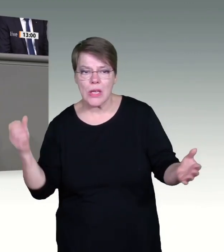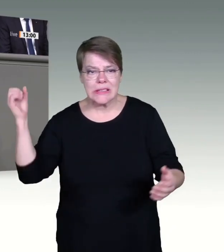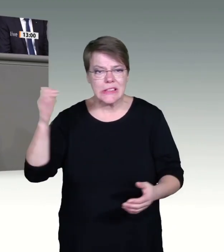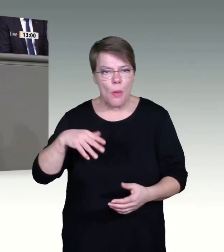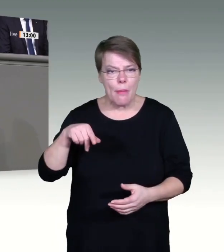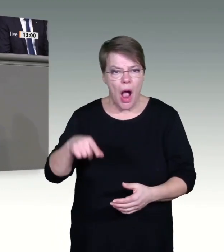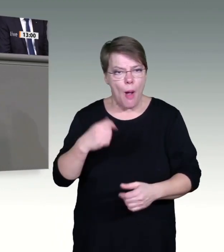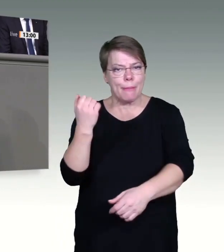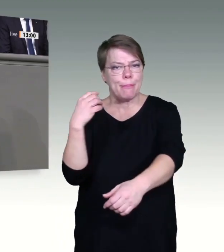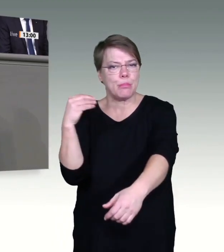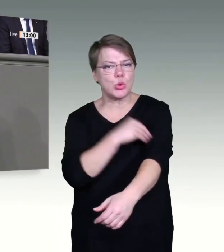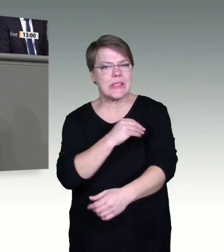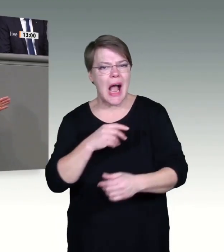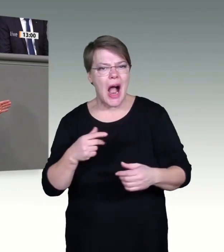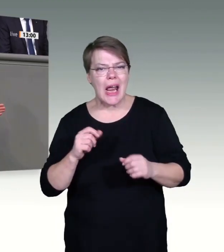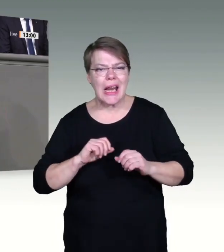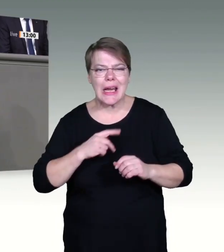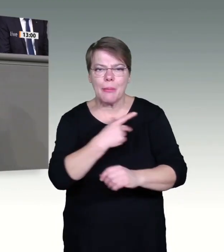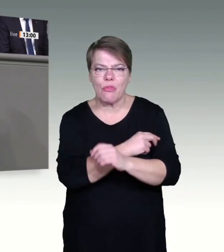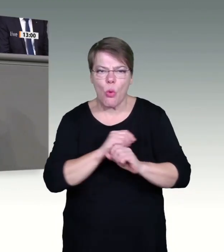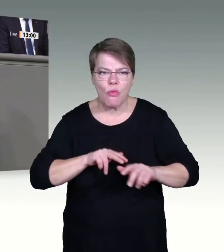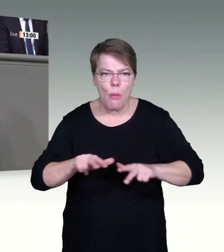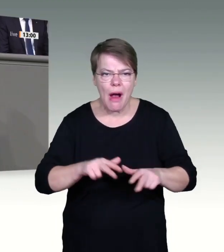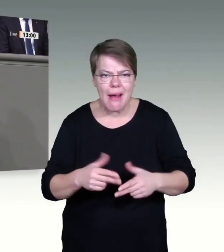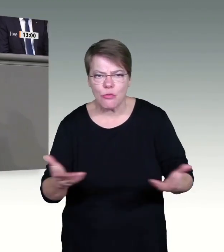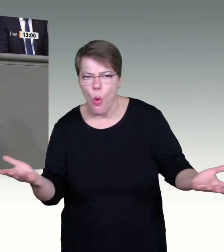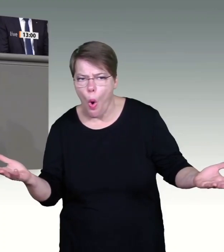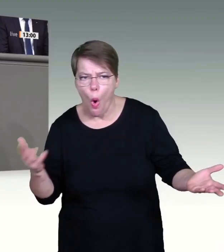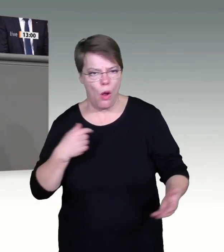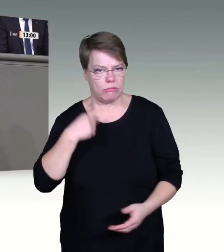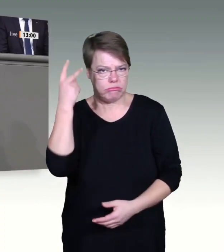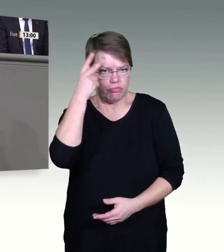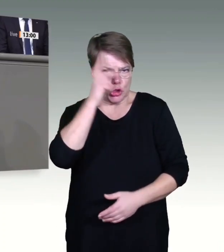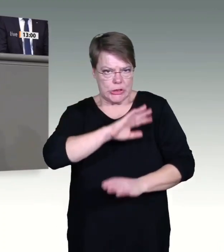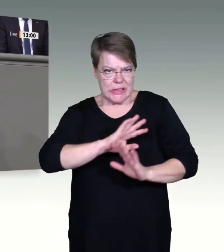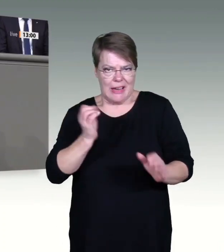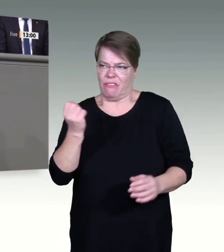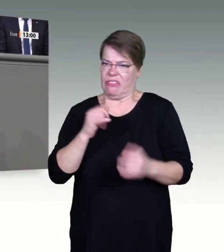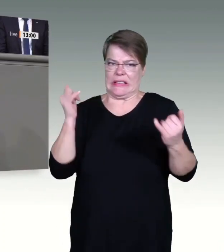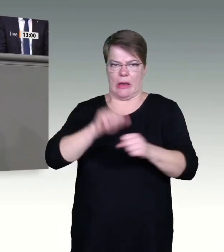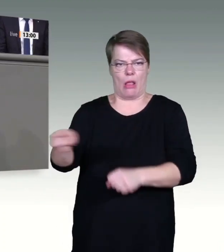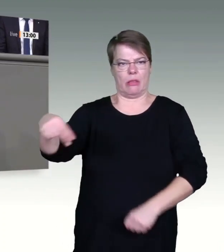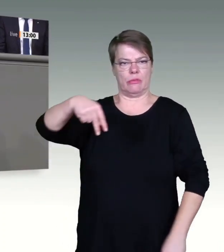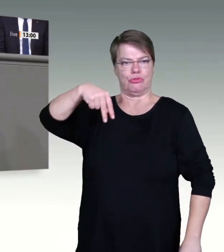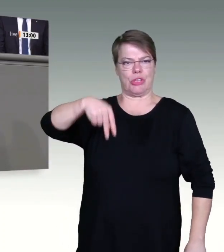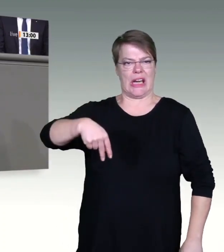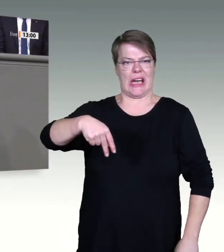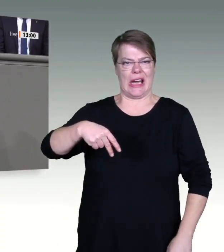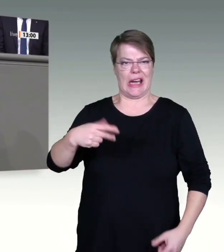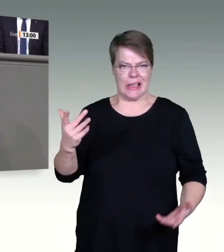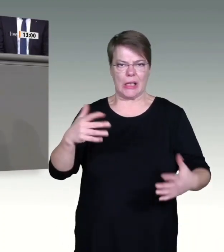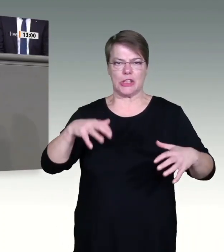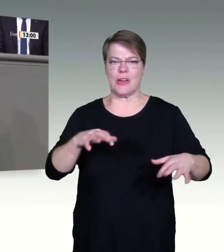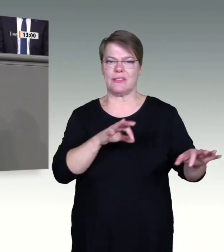Gesetzgebung, die sich anpasst, nicht einfach in Verlängerung irgendetwas Dagewesenen, sondern mit neuen Maßnahmen, 2G